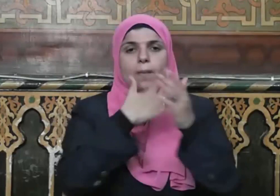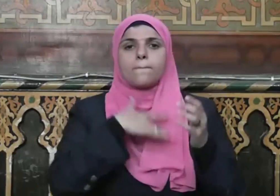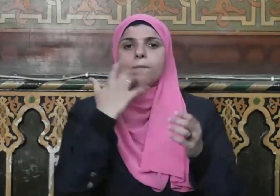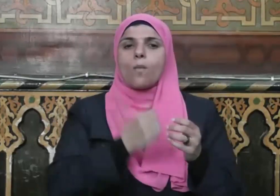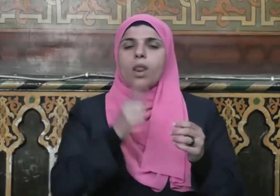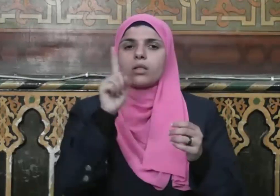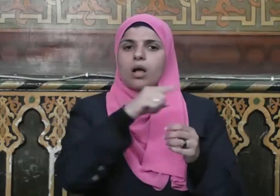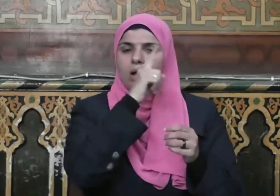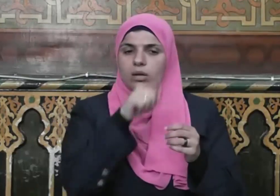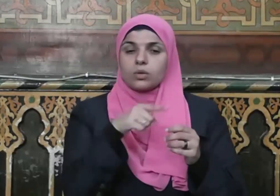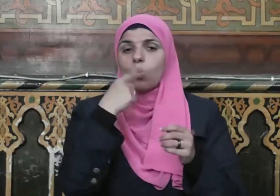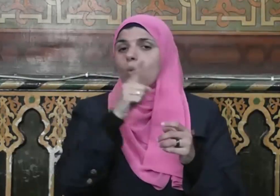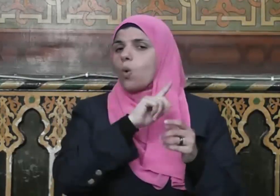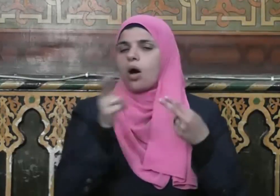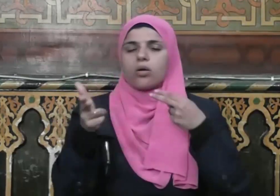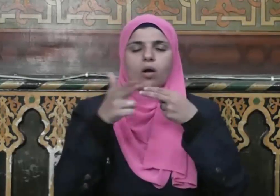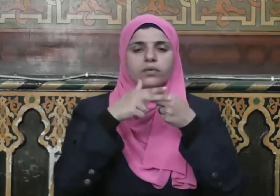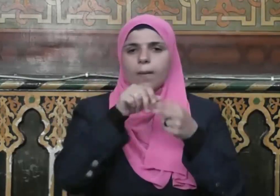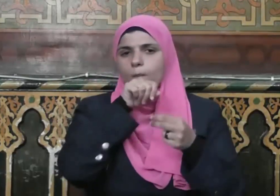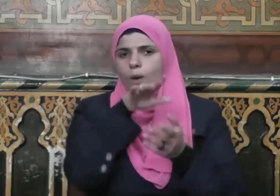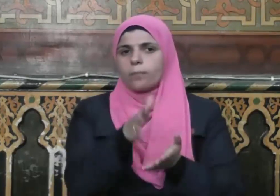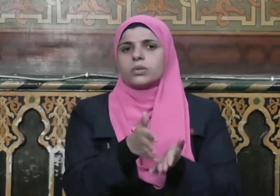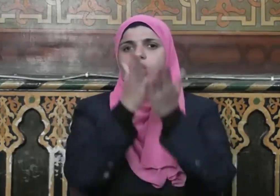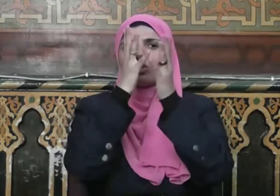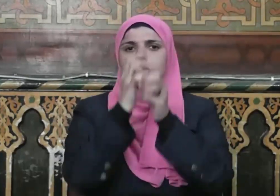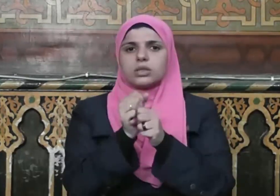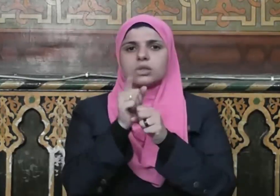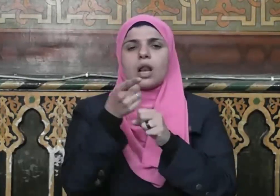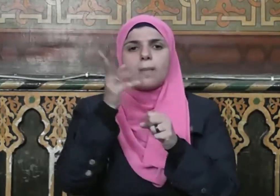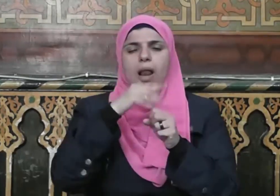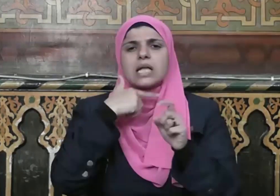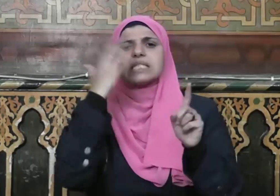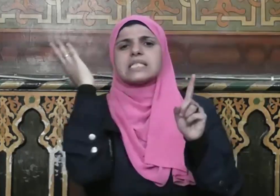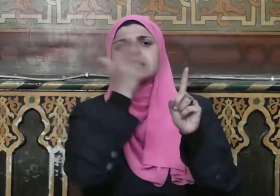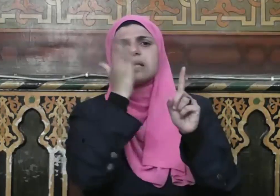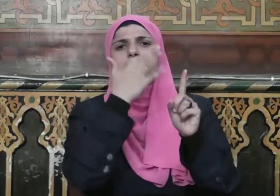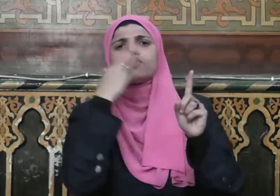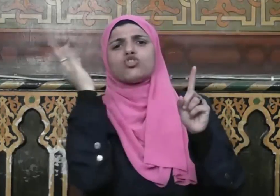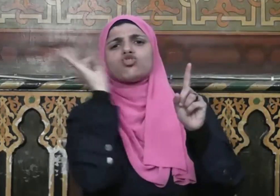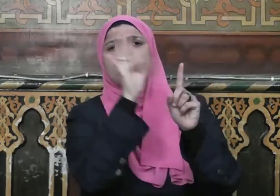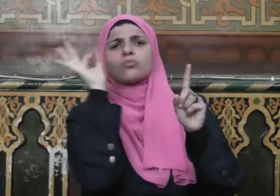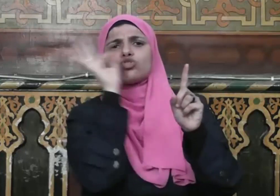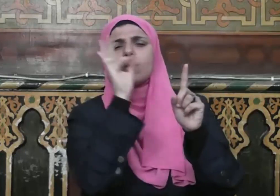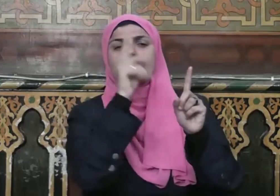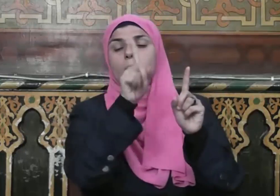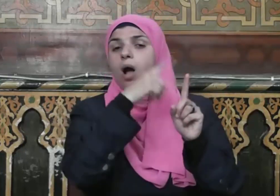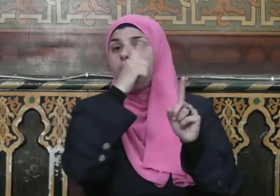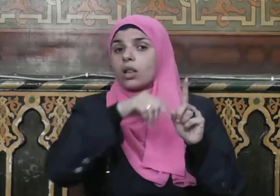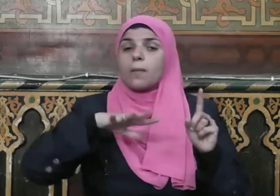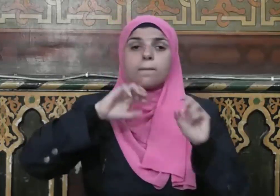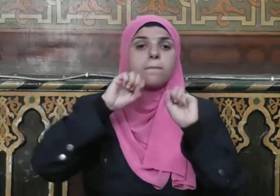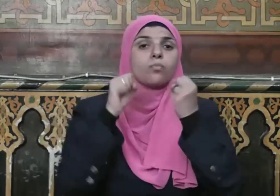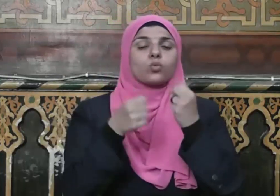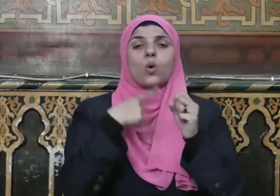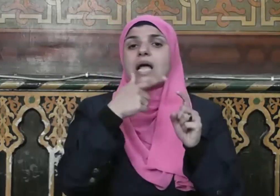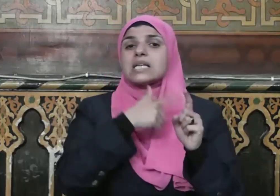الغافلات المؤمنات ونهى صلى الله عليه وسلم عن السباب والشتم بوجه عام